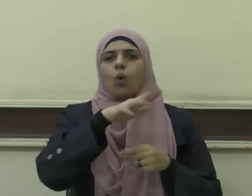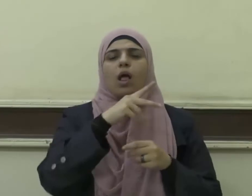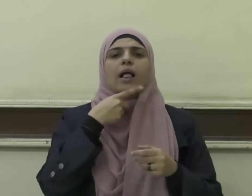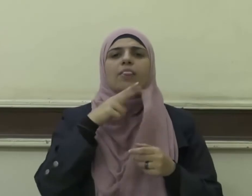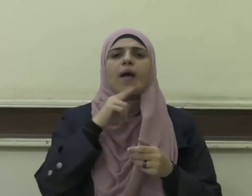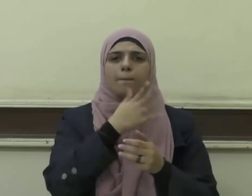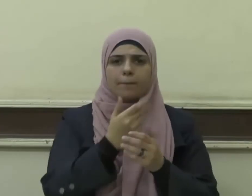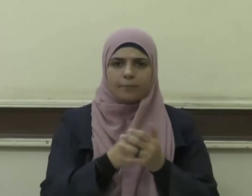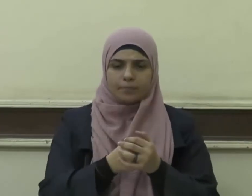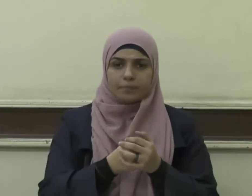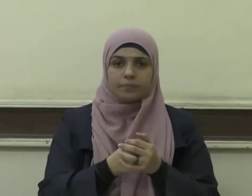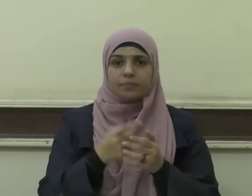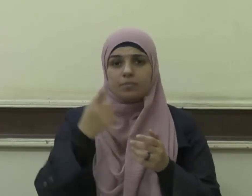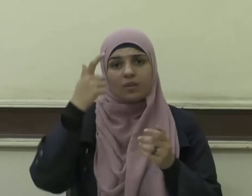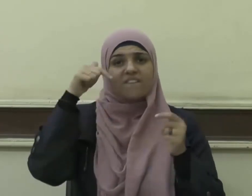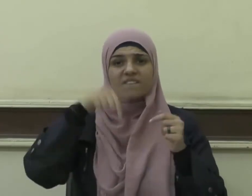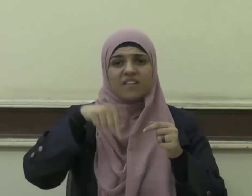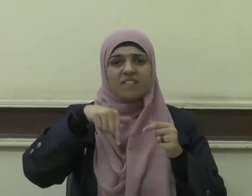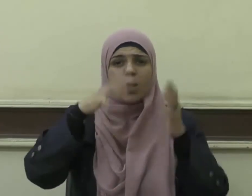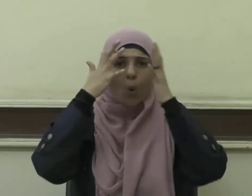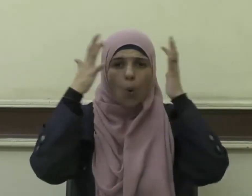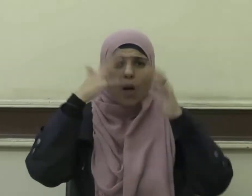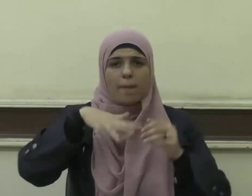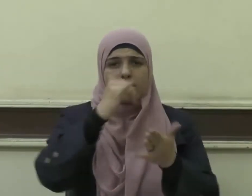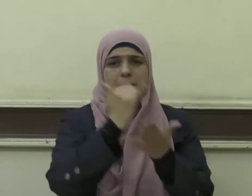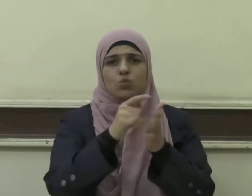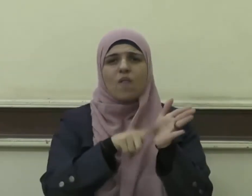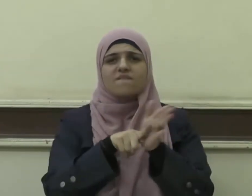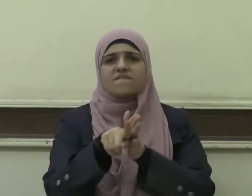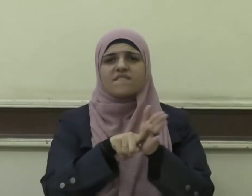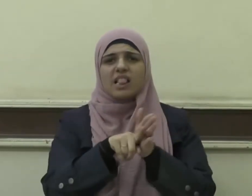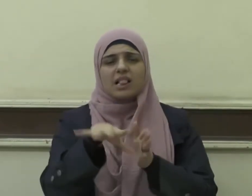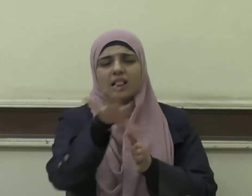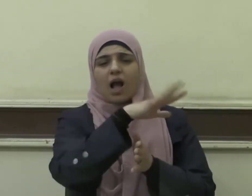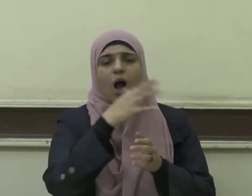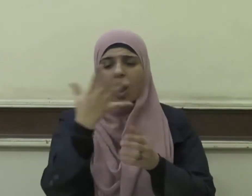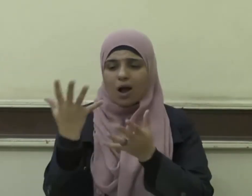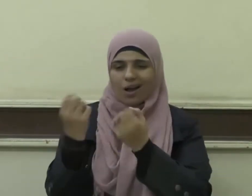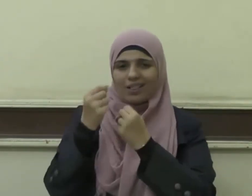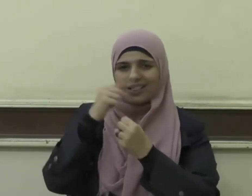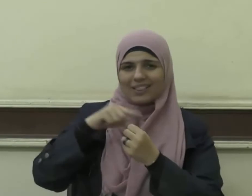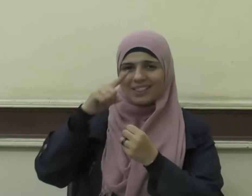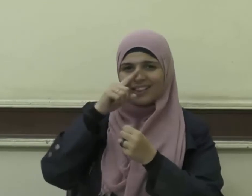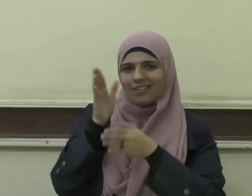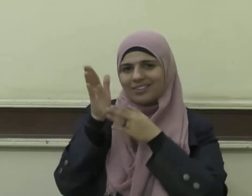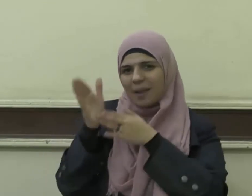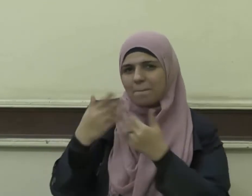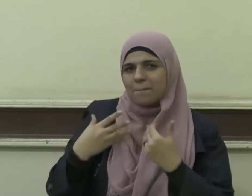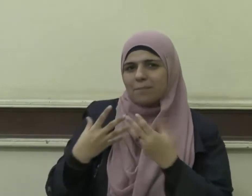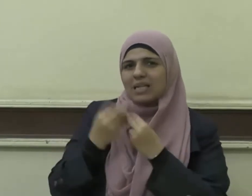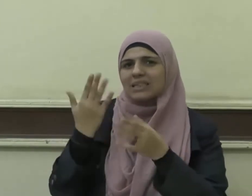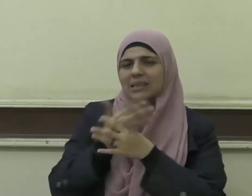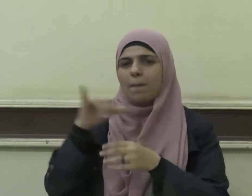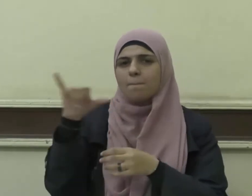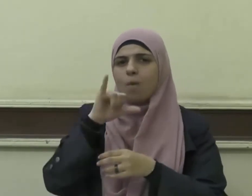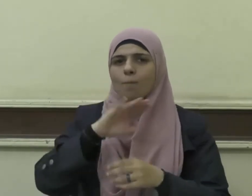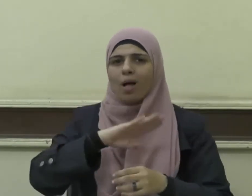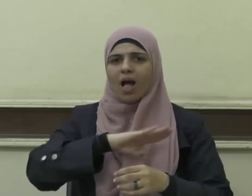أما علماء الفتنة الذين اتخذوا دين الله عز وجل مطيَّةً لتحقيق أهدافهم